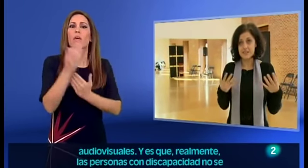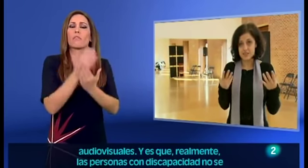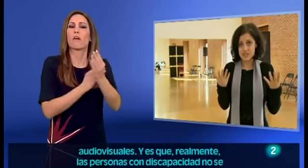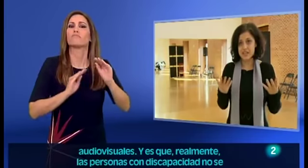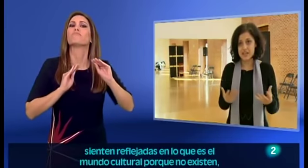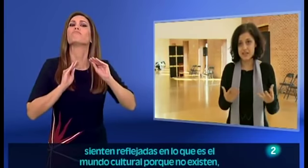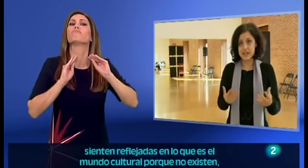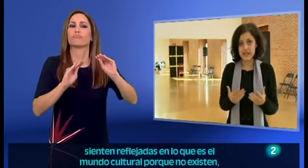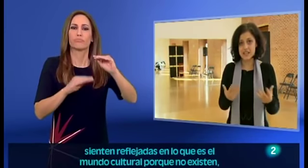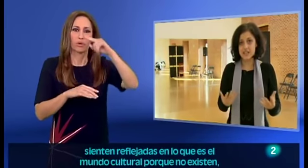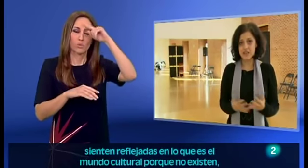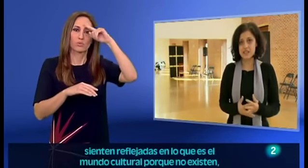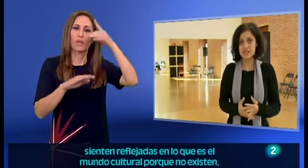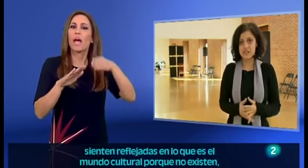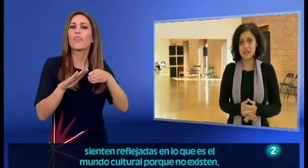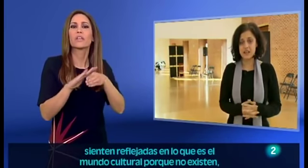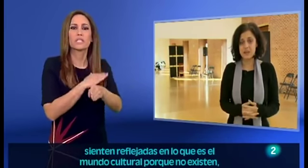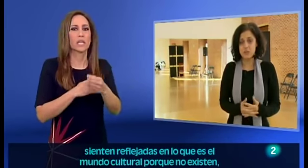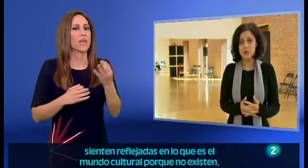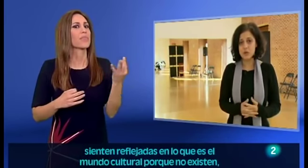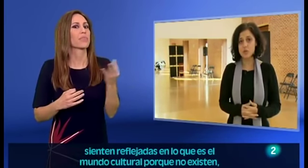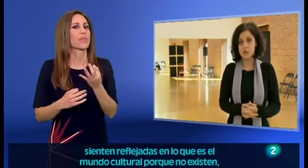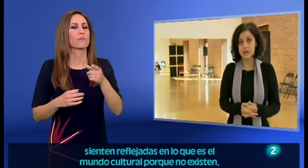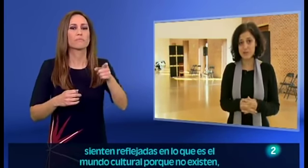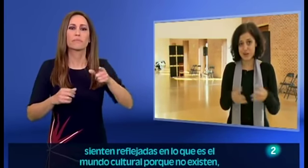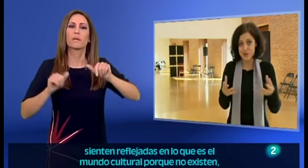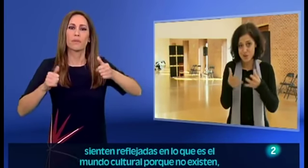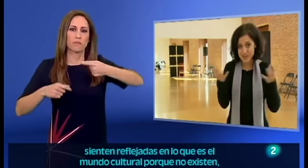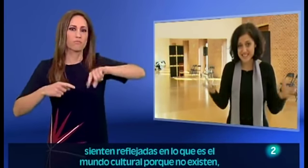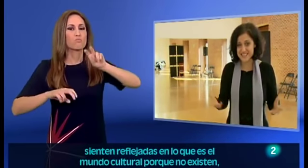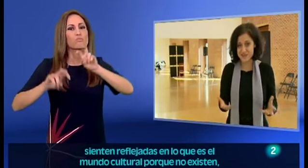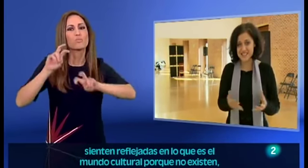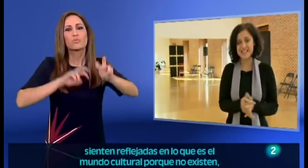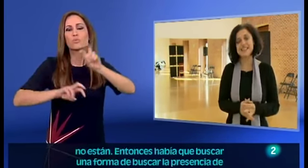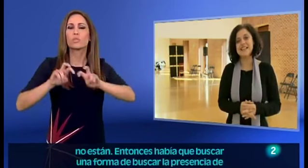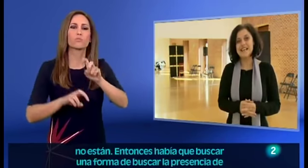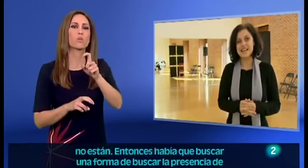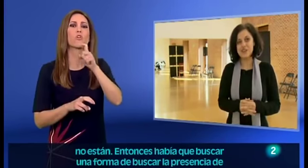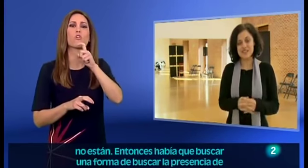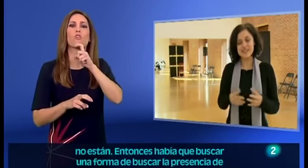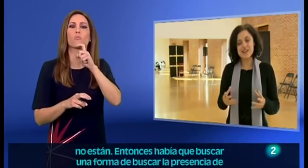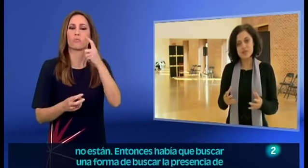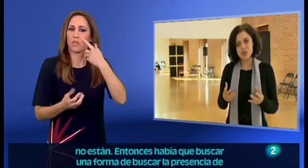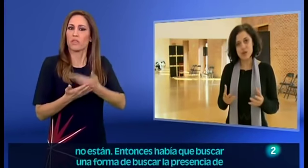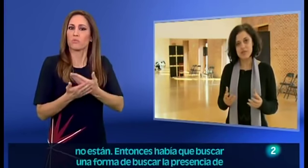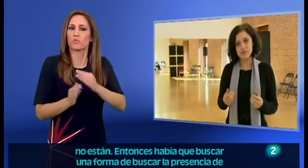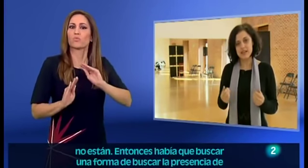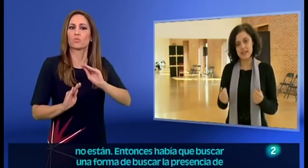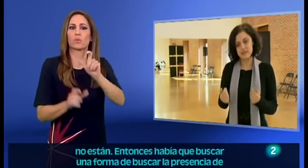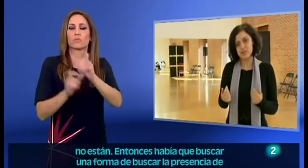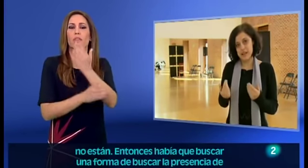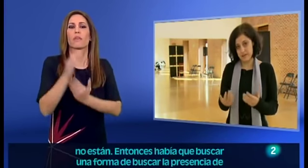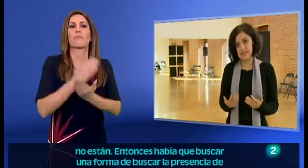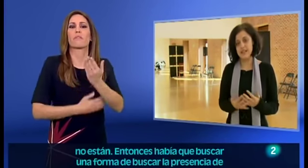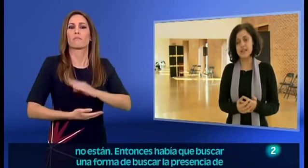no se sienten reflejadas en lo que es el mundo cultural porque no existen, no están. Entonces había que buscar una forma